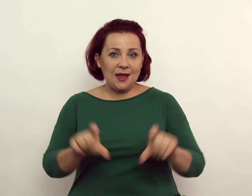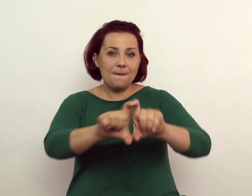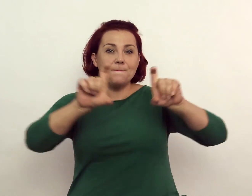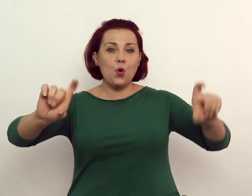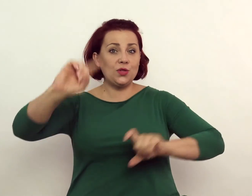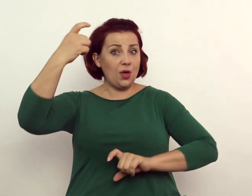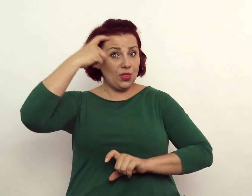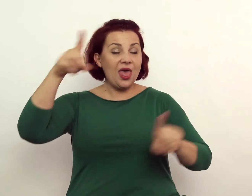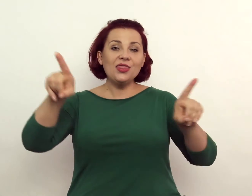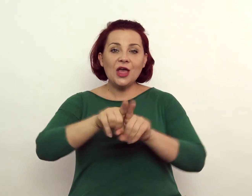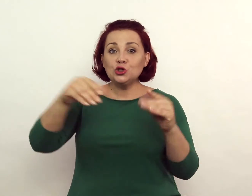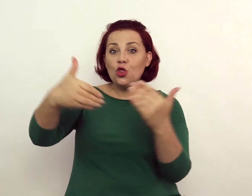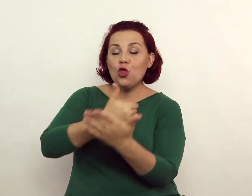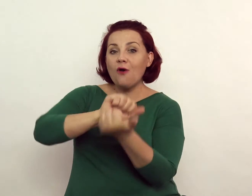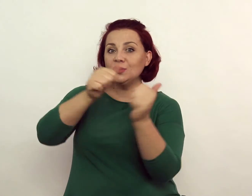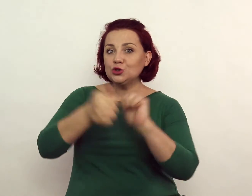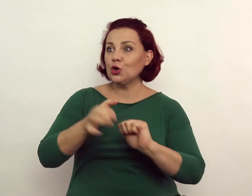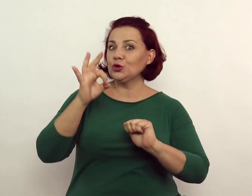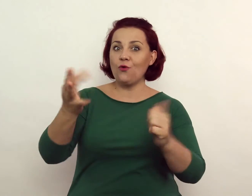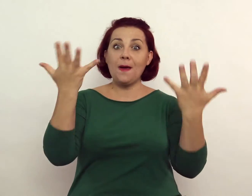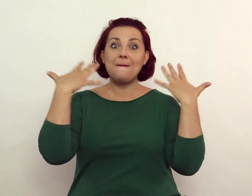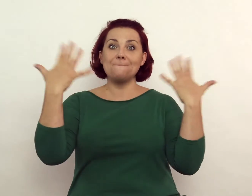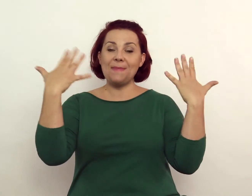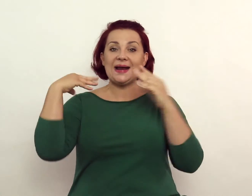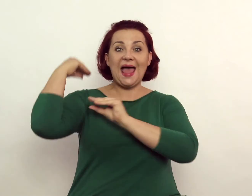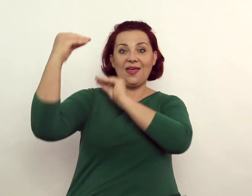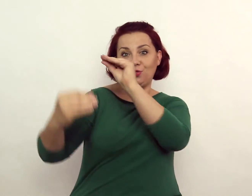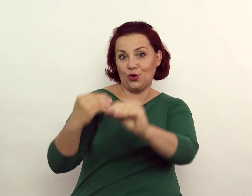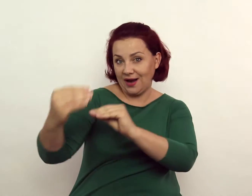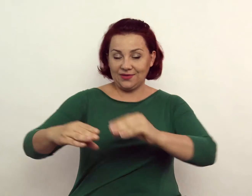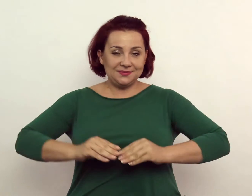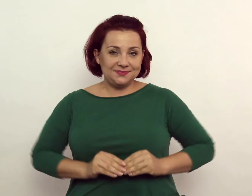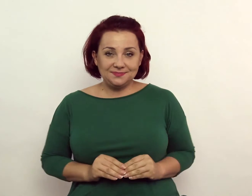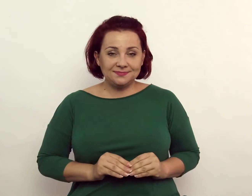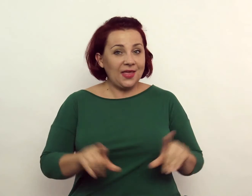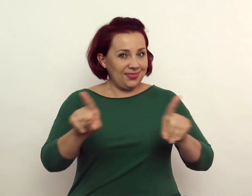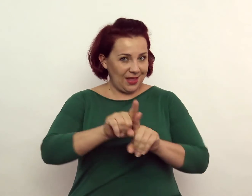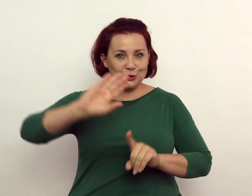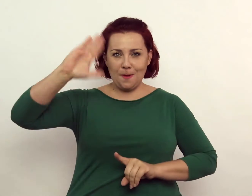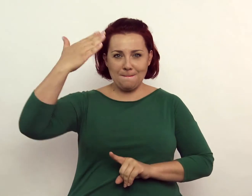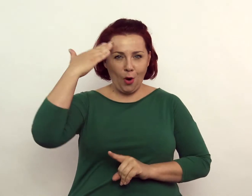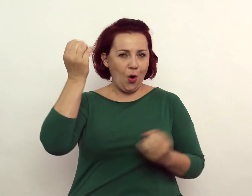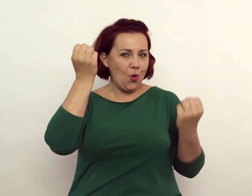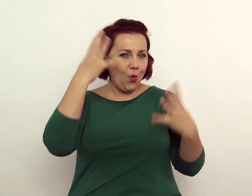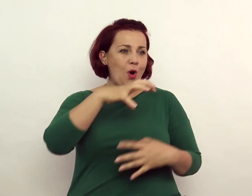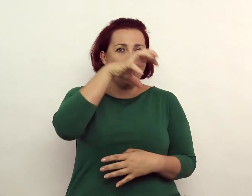gmachu głównego i sądeckiego parku etnograficznego. Poznamy